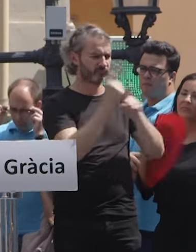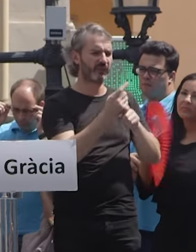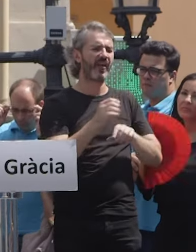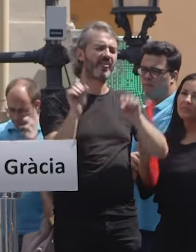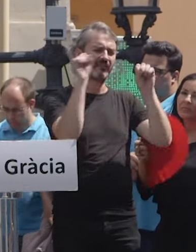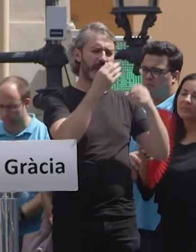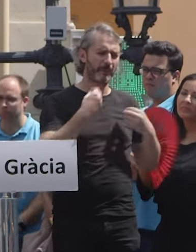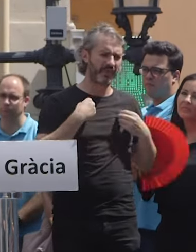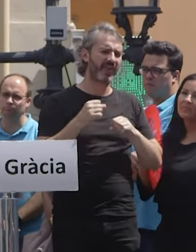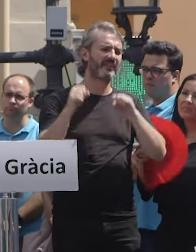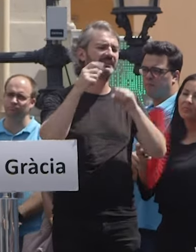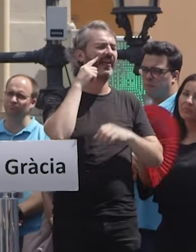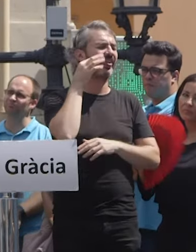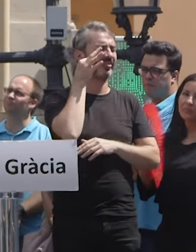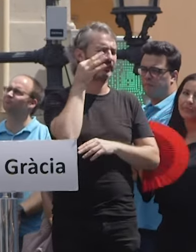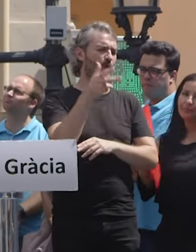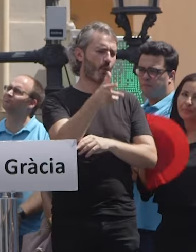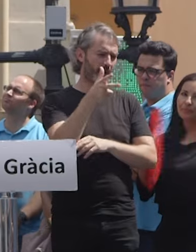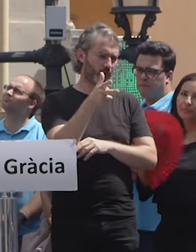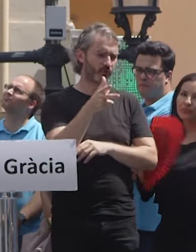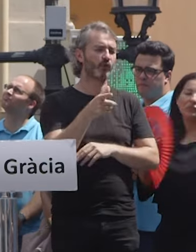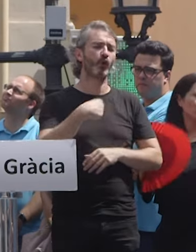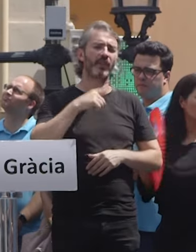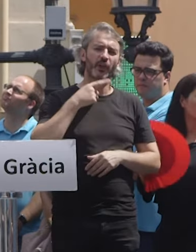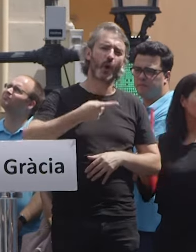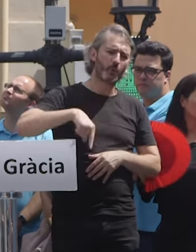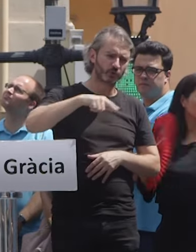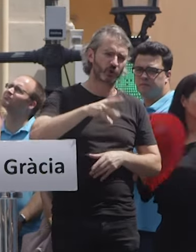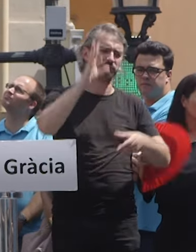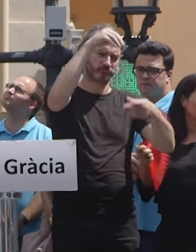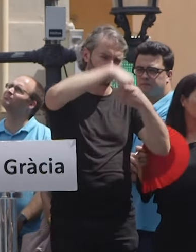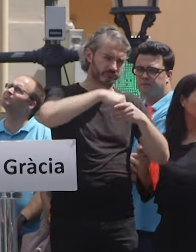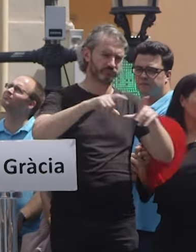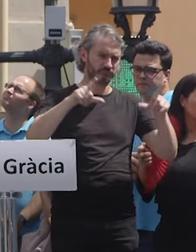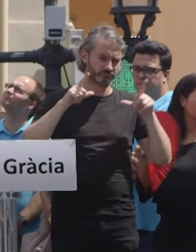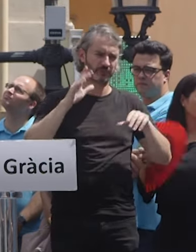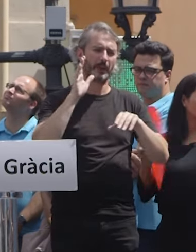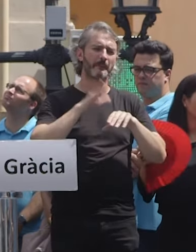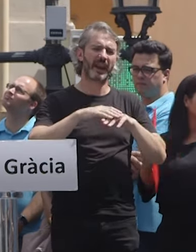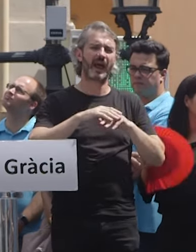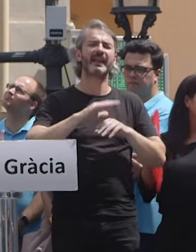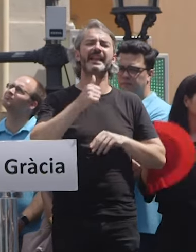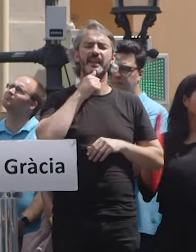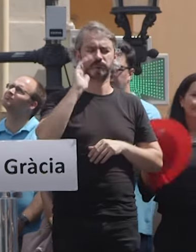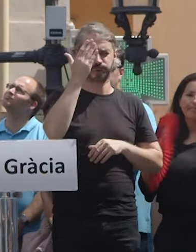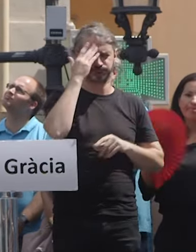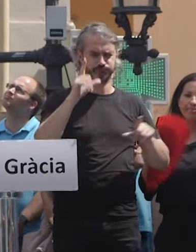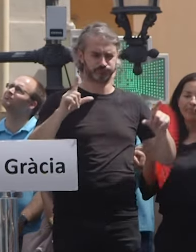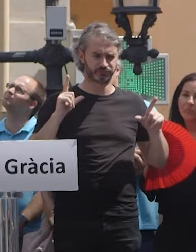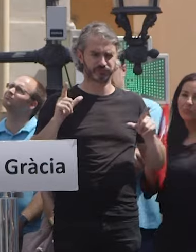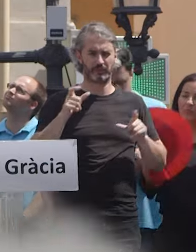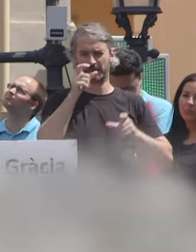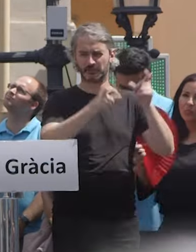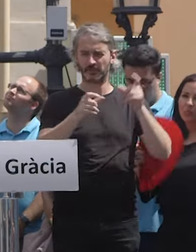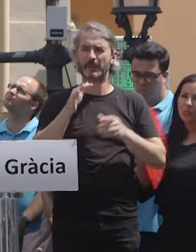humans i la democràcia. Per tant, si us plau, protagonitzeu aquesta manifestació que ha'estar encapçalada per la ciutadania i també molt especialment